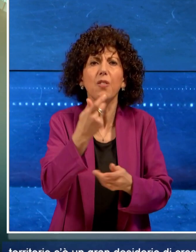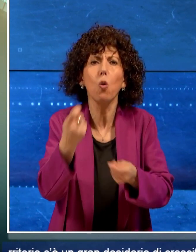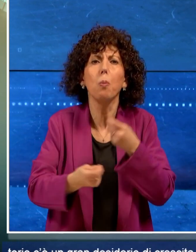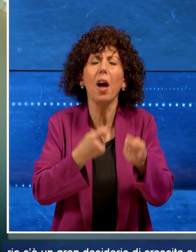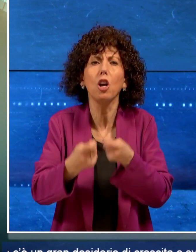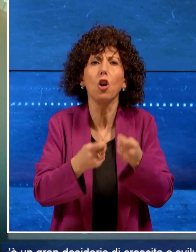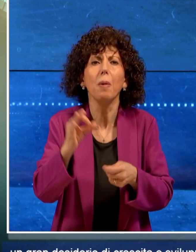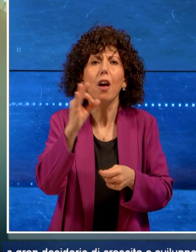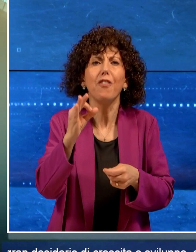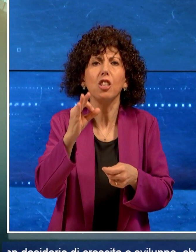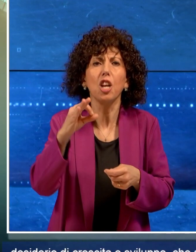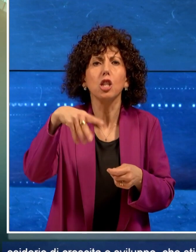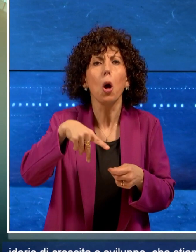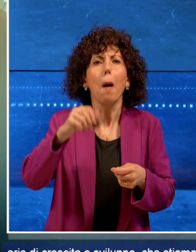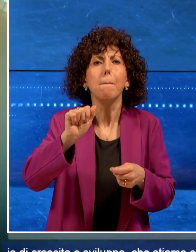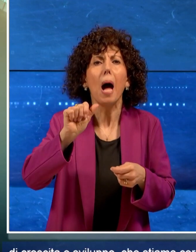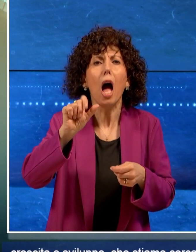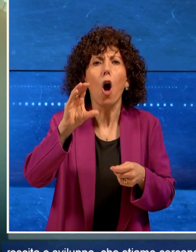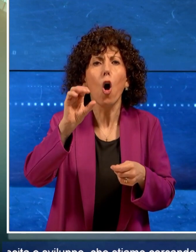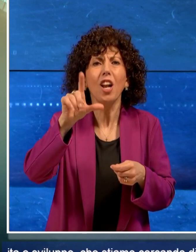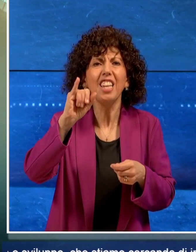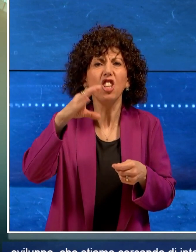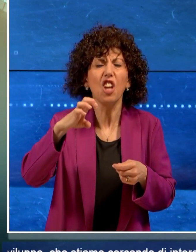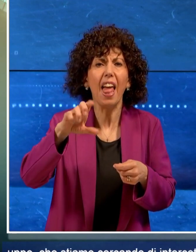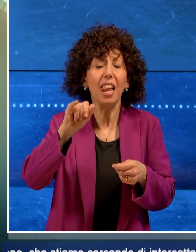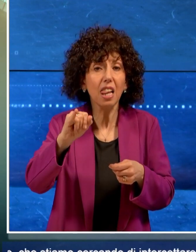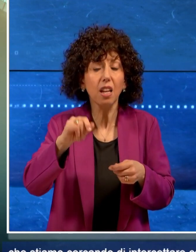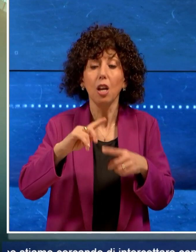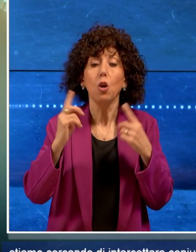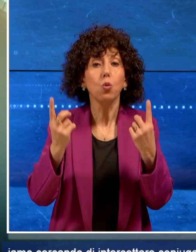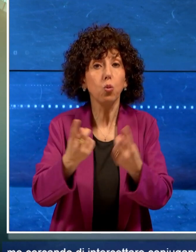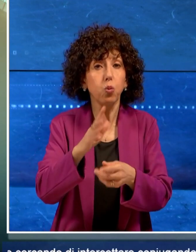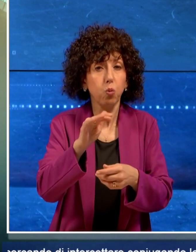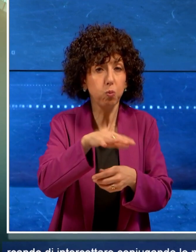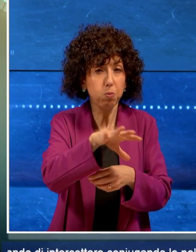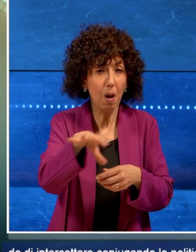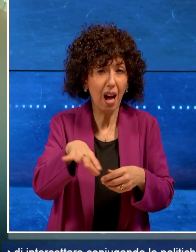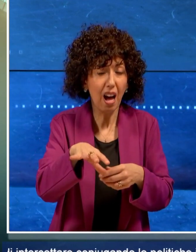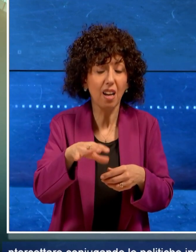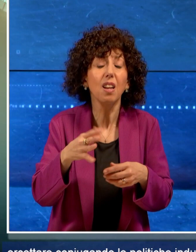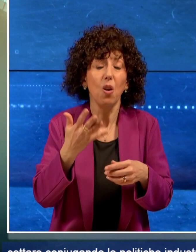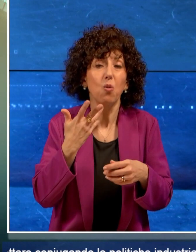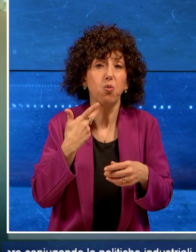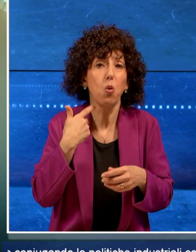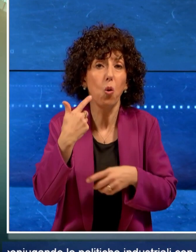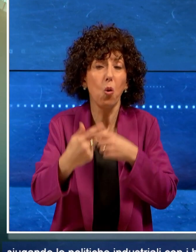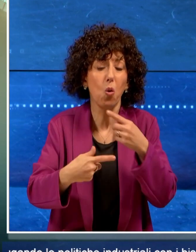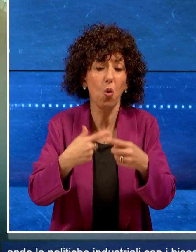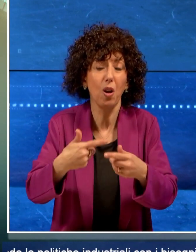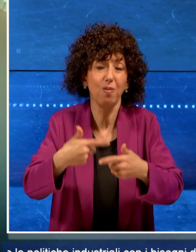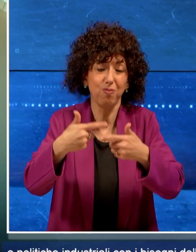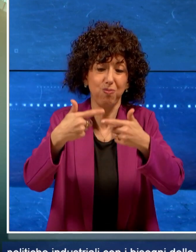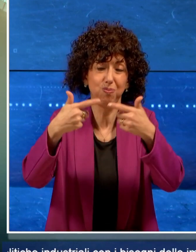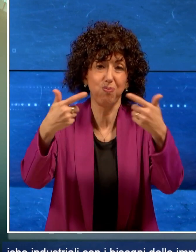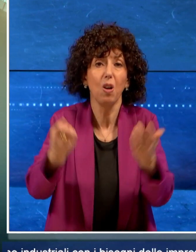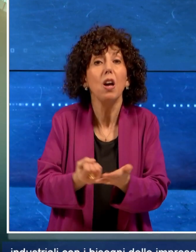Francesco Paolicelli. In tutto il territorio dichiara ancora c'è un gran desiderio di crescita